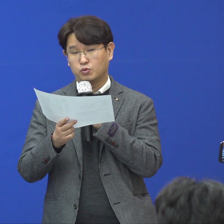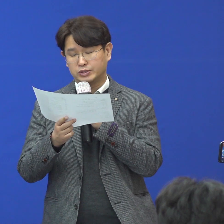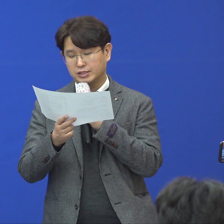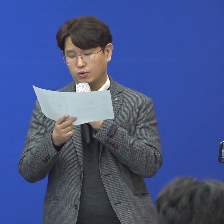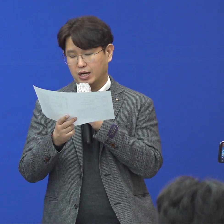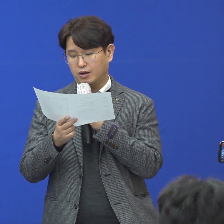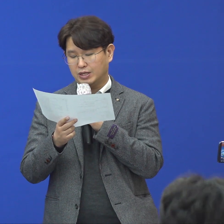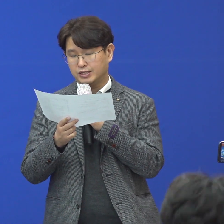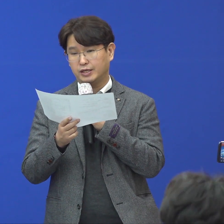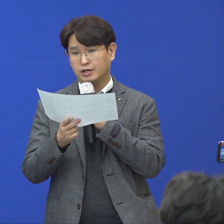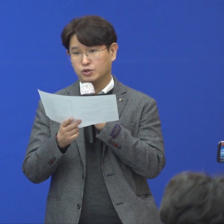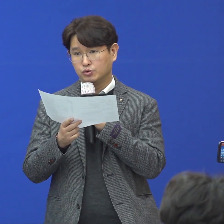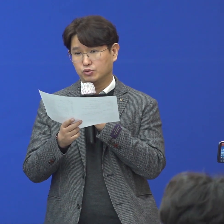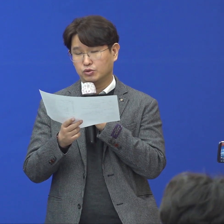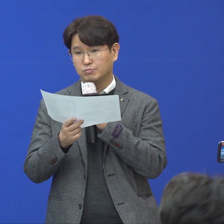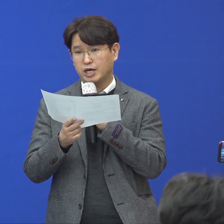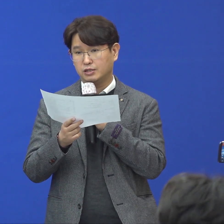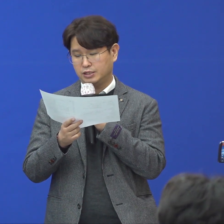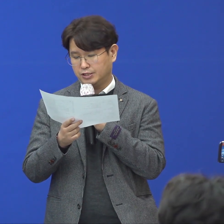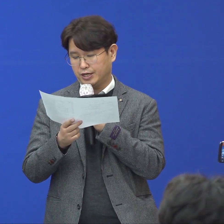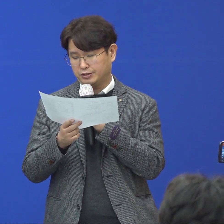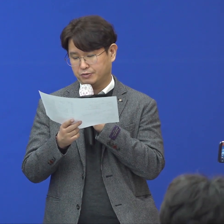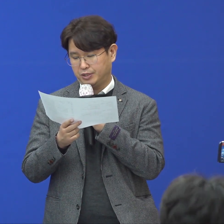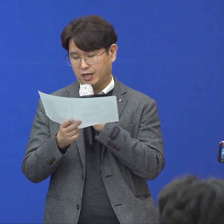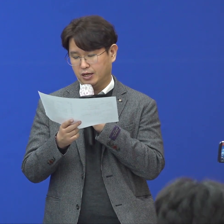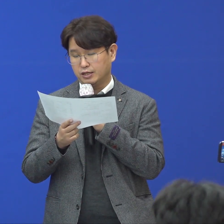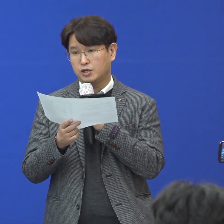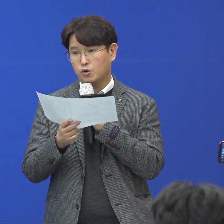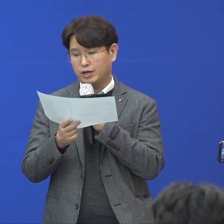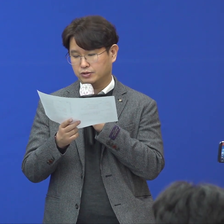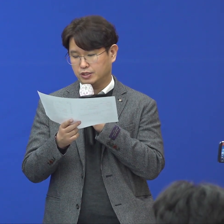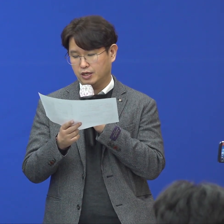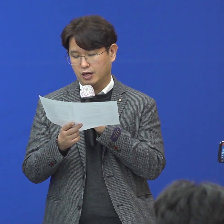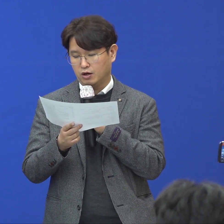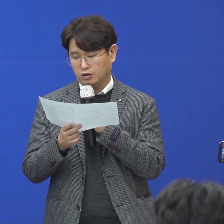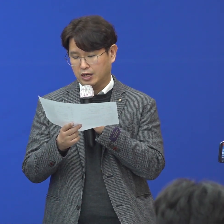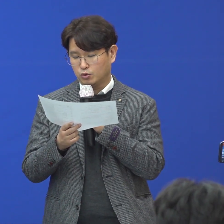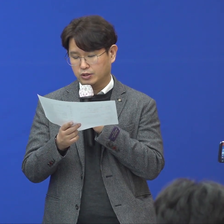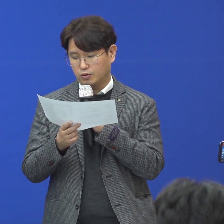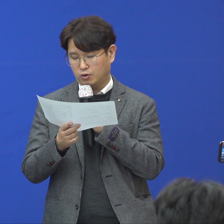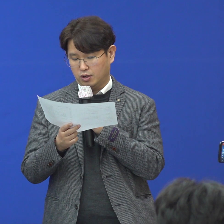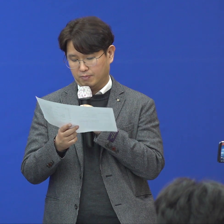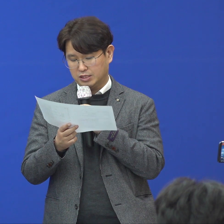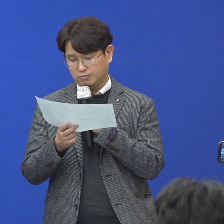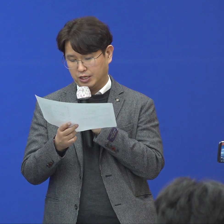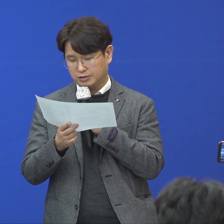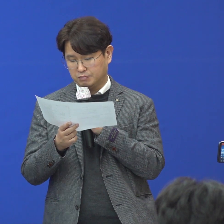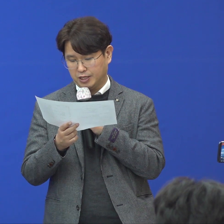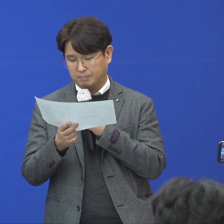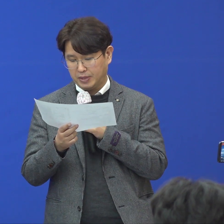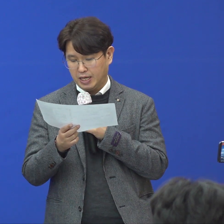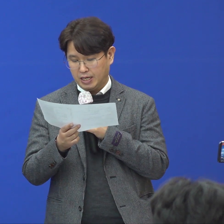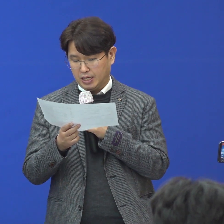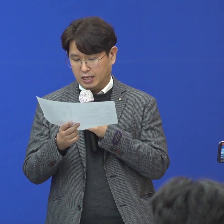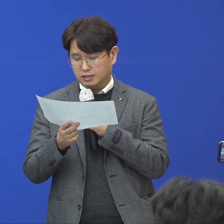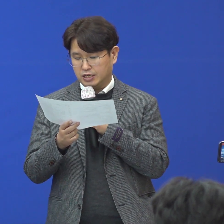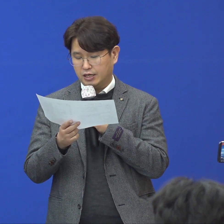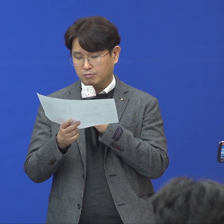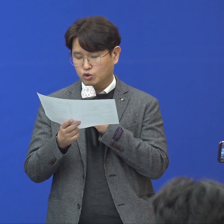종사자와 환자에 대한 전수 검사를 실시하였습니다. 이 결과 역시 나오는 대로 말씀드리겠습니다.